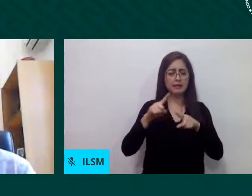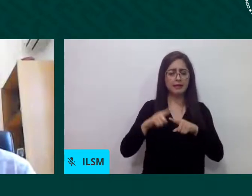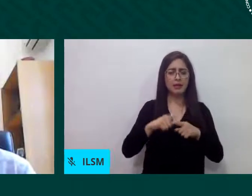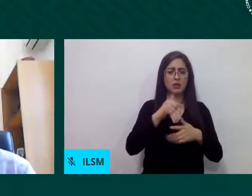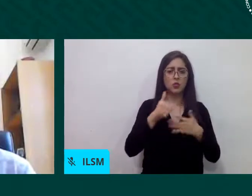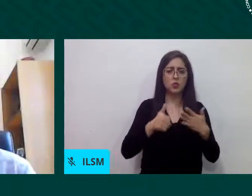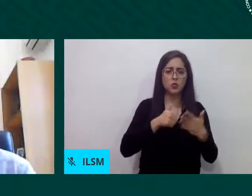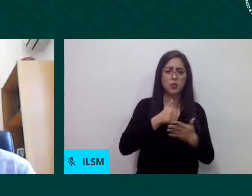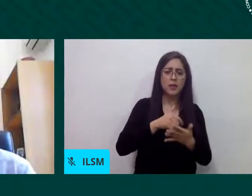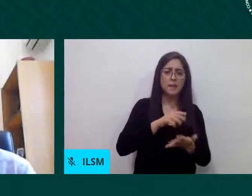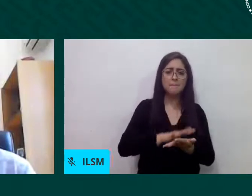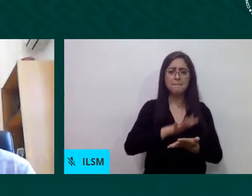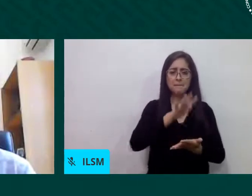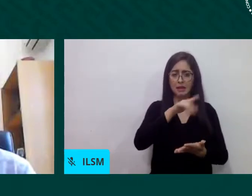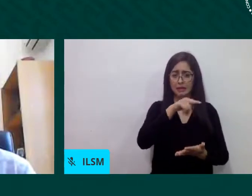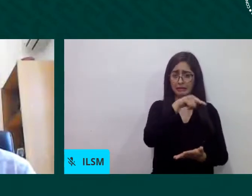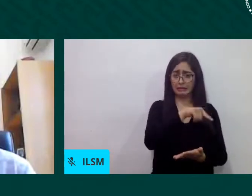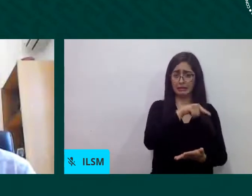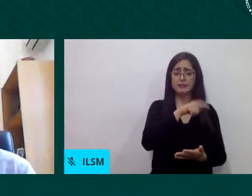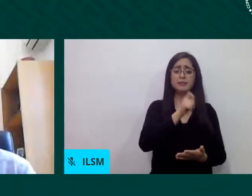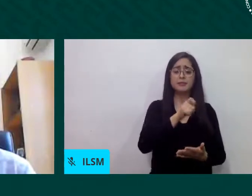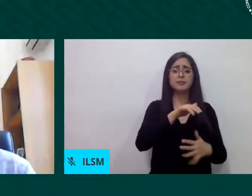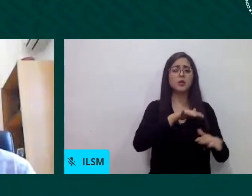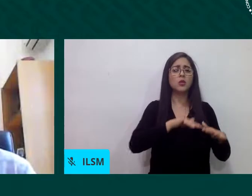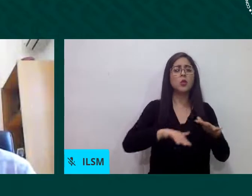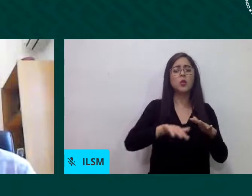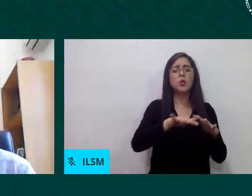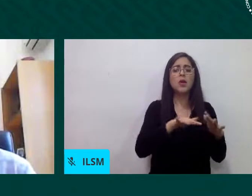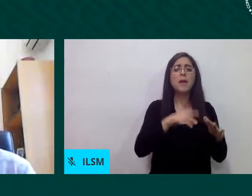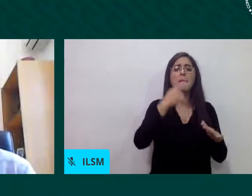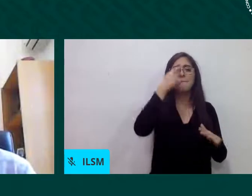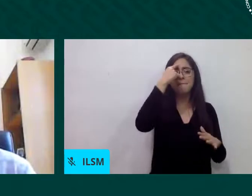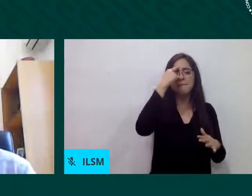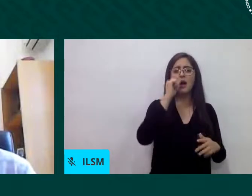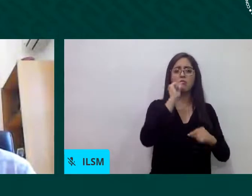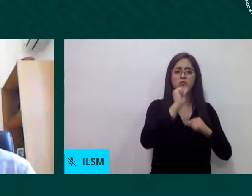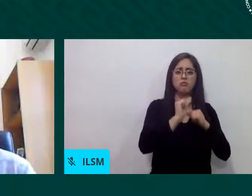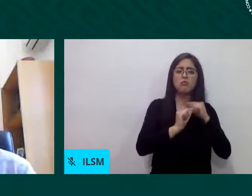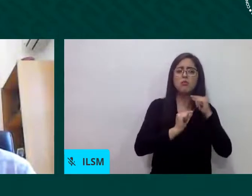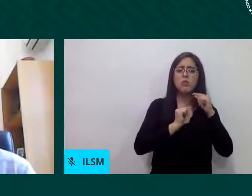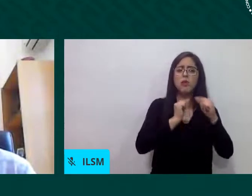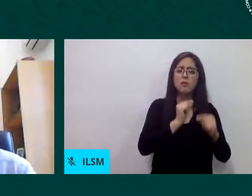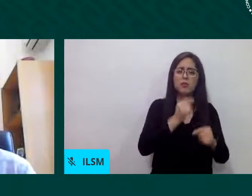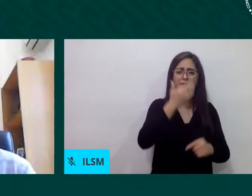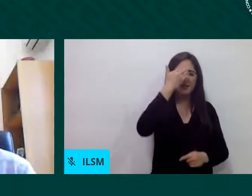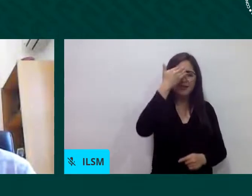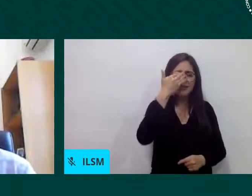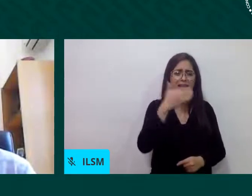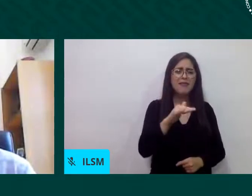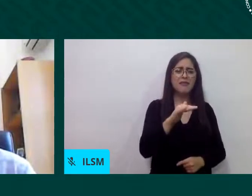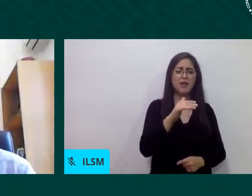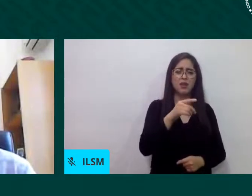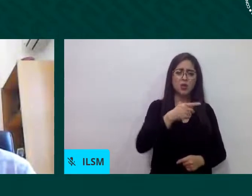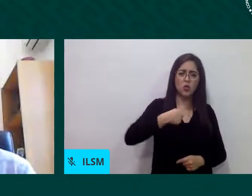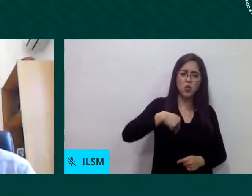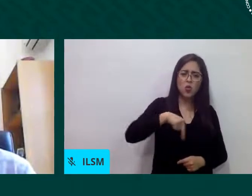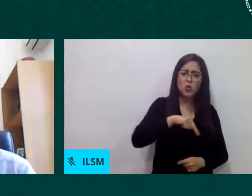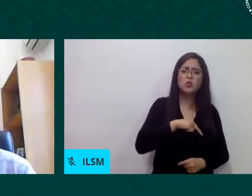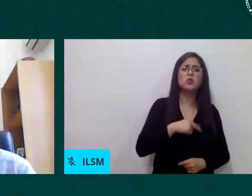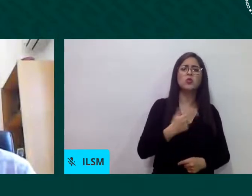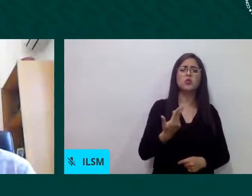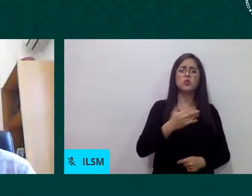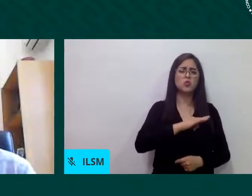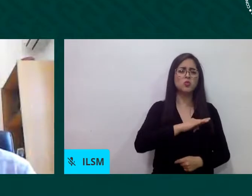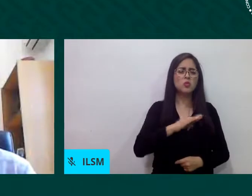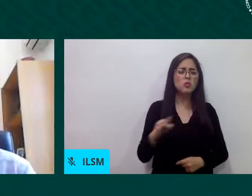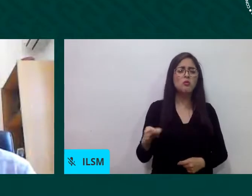poco para mirar y y y y y tratar de de de de luchar contra estos casos de de